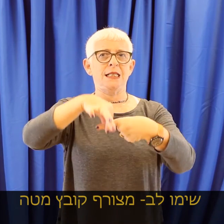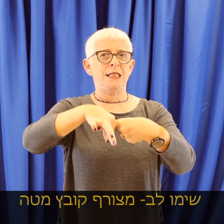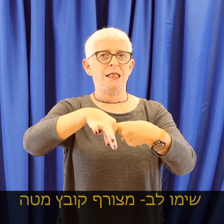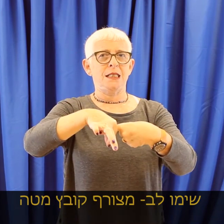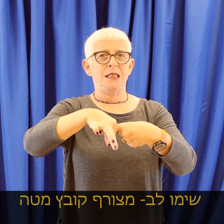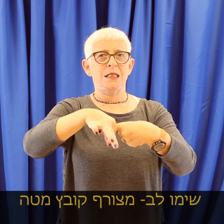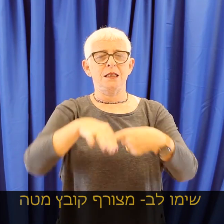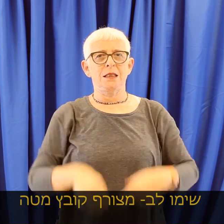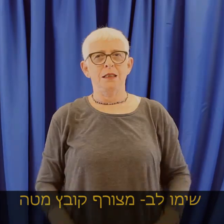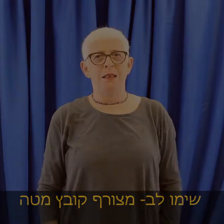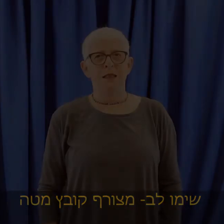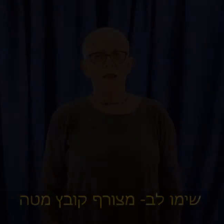מצורף כאן תודה רבה